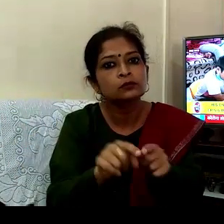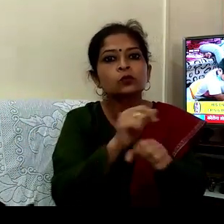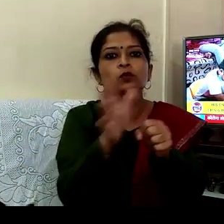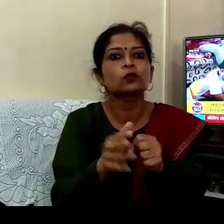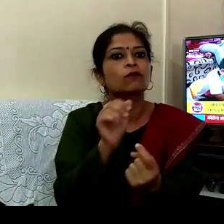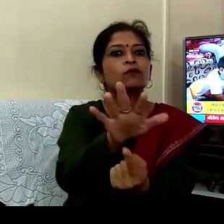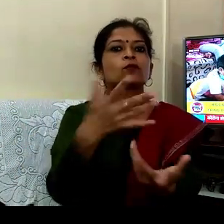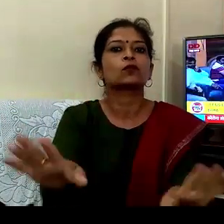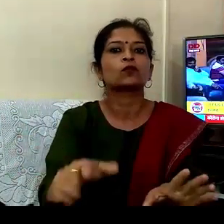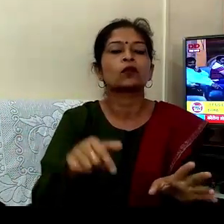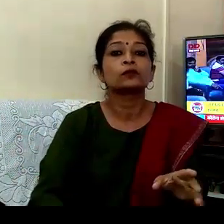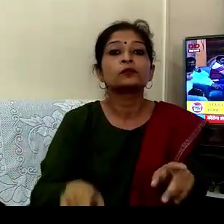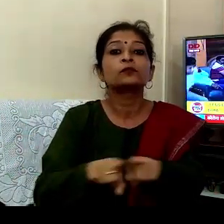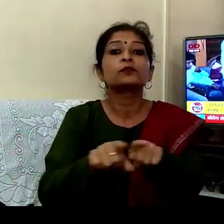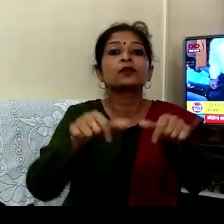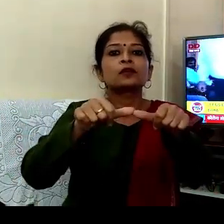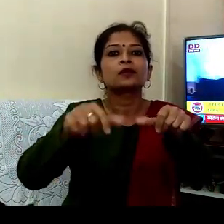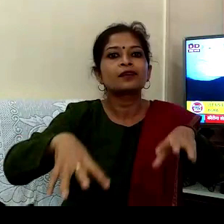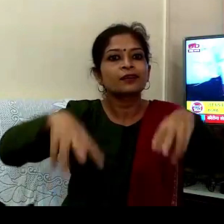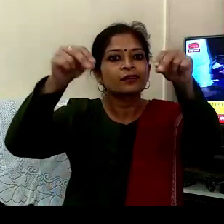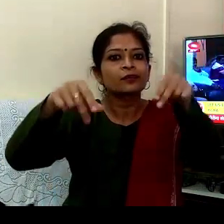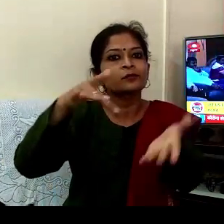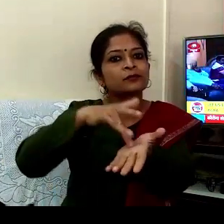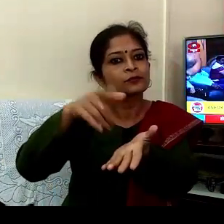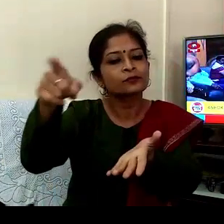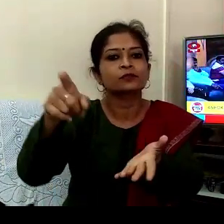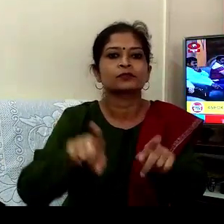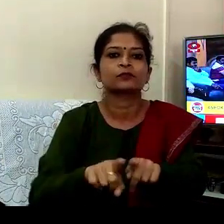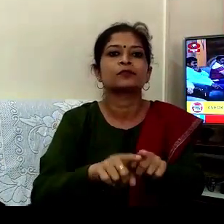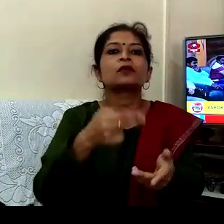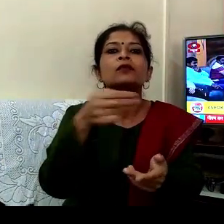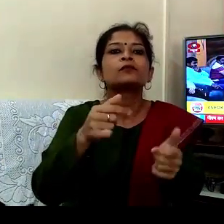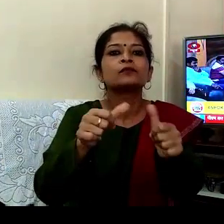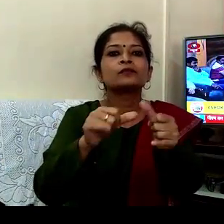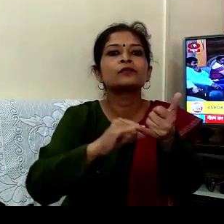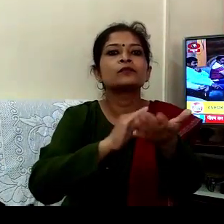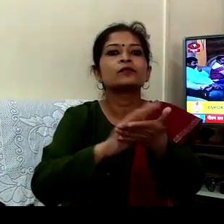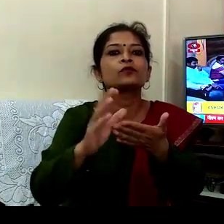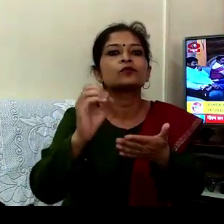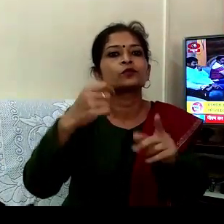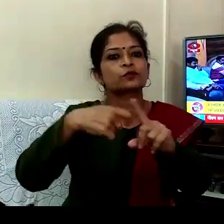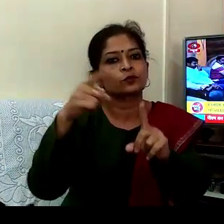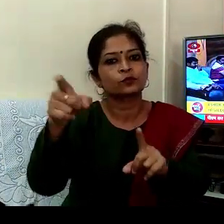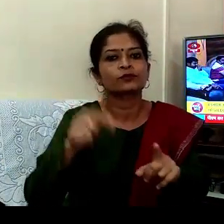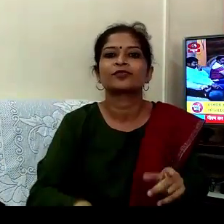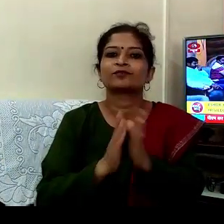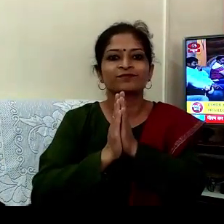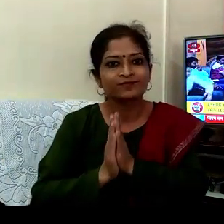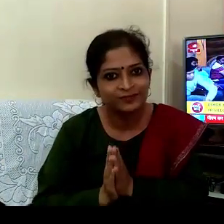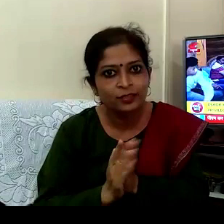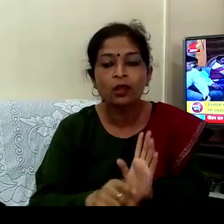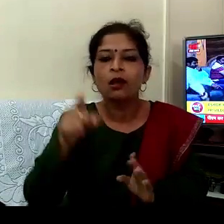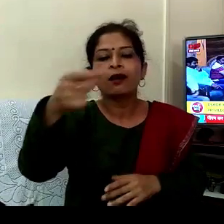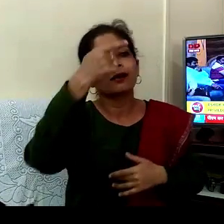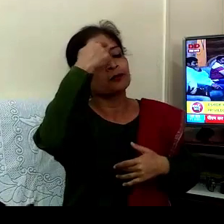آگرہ کے شمان آشوک کپور کے ساتھ ہم بات کرتے ہیں آشوک جی نمست آن نمست آج میرا سب